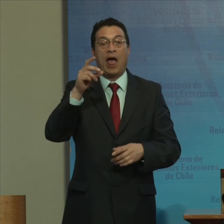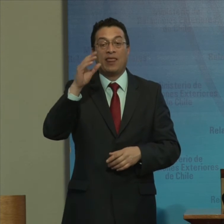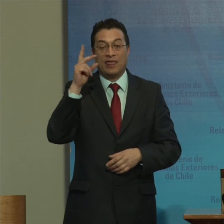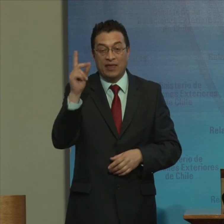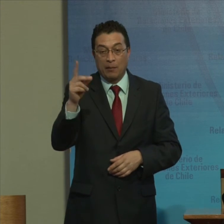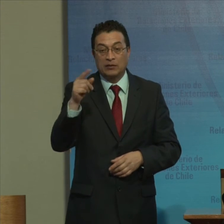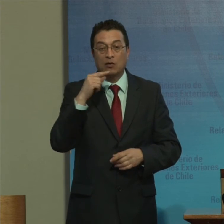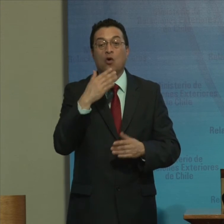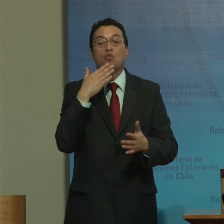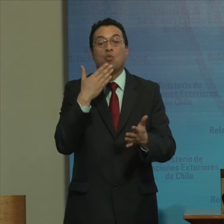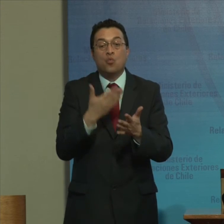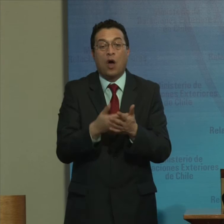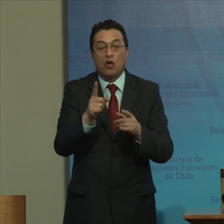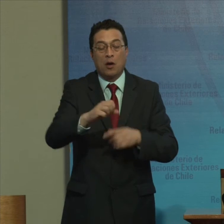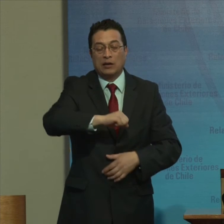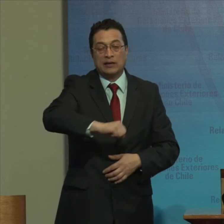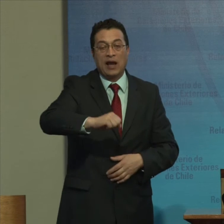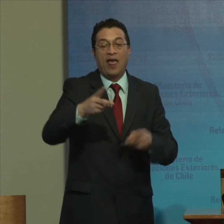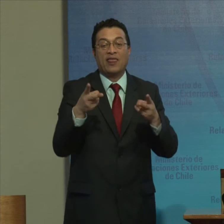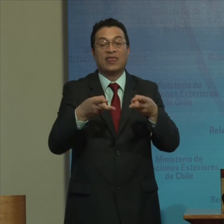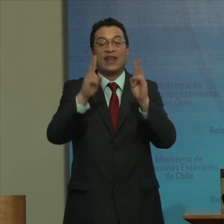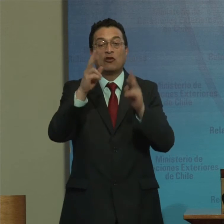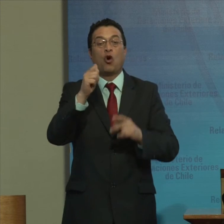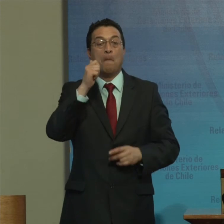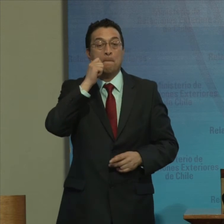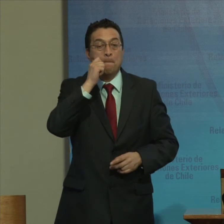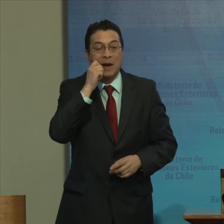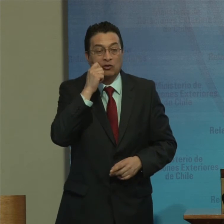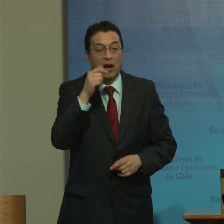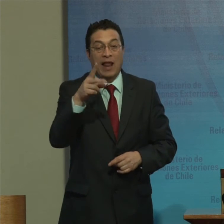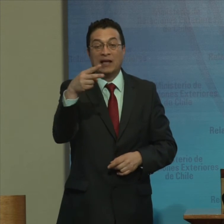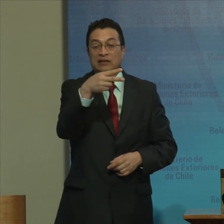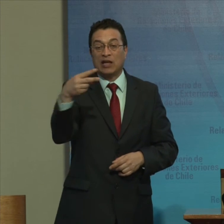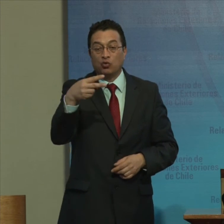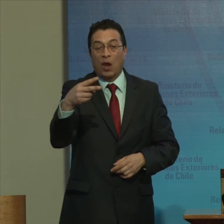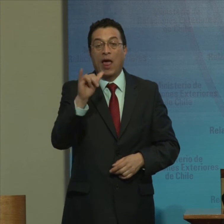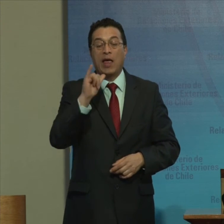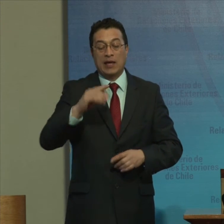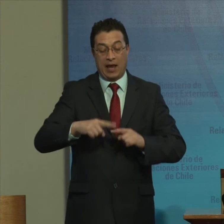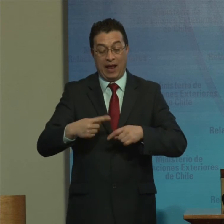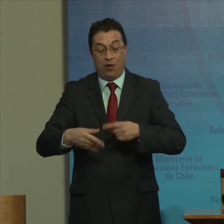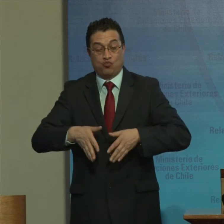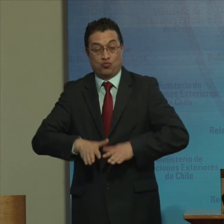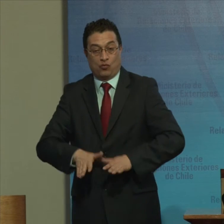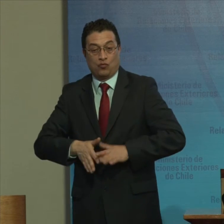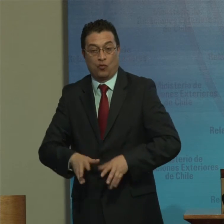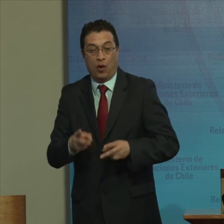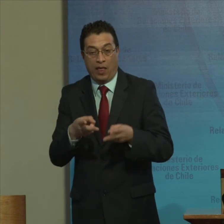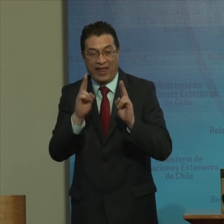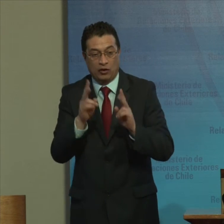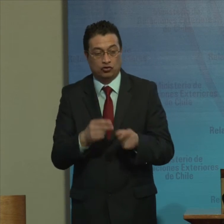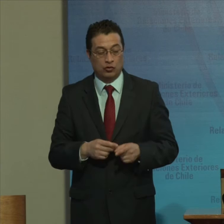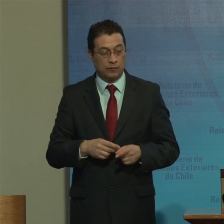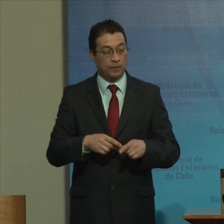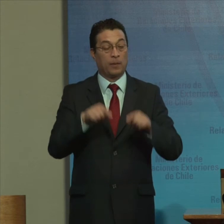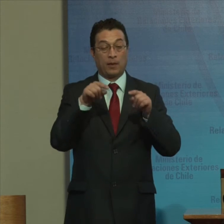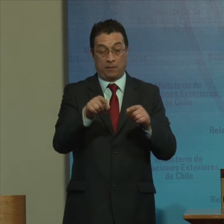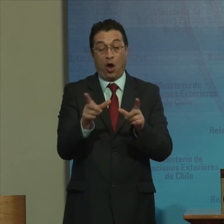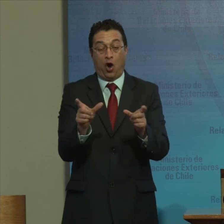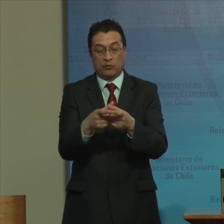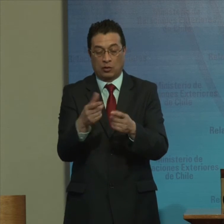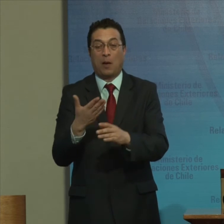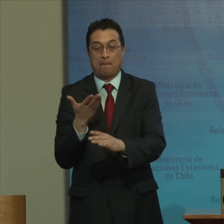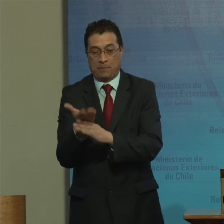Cuando se les niegan Sus derechos Personalísimos Sexuales Y reproductivos Por lo mismo El comité